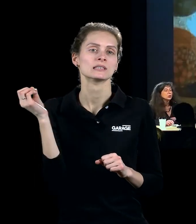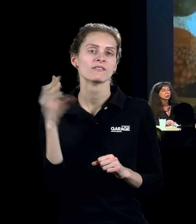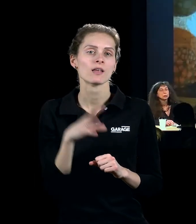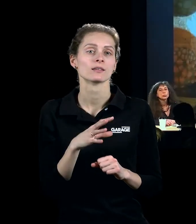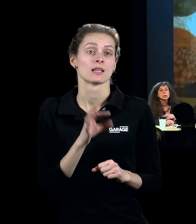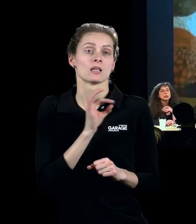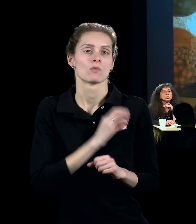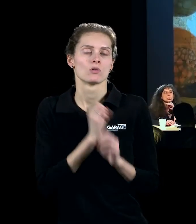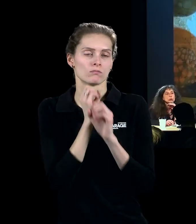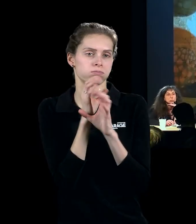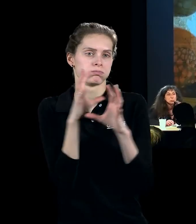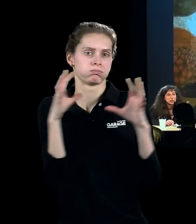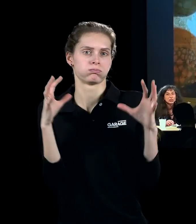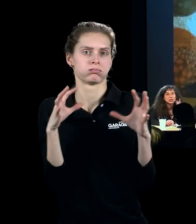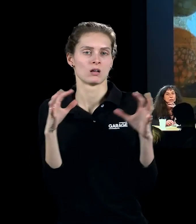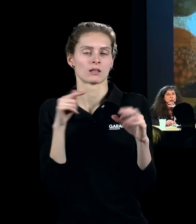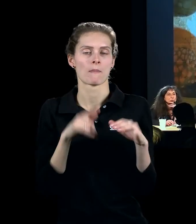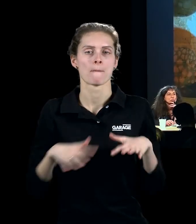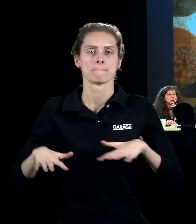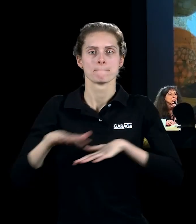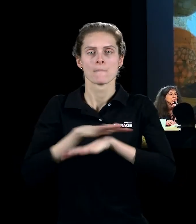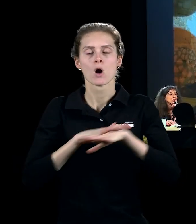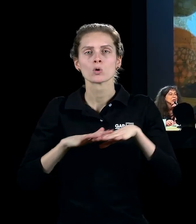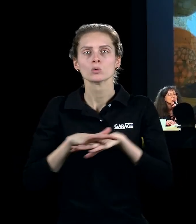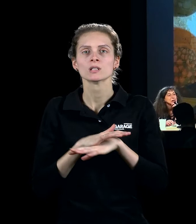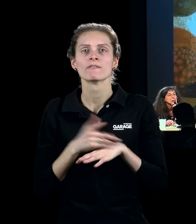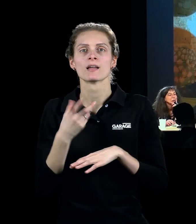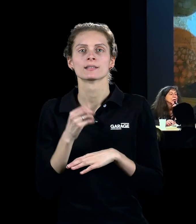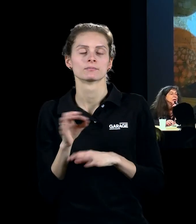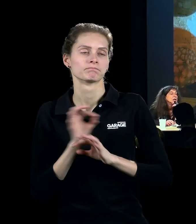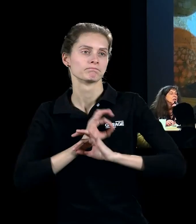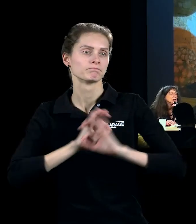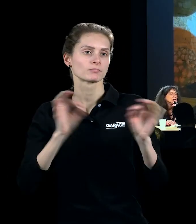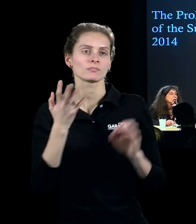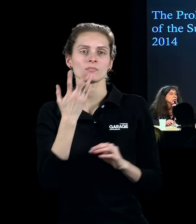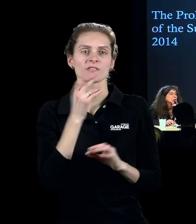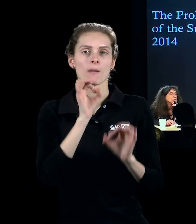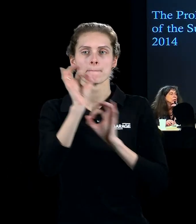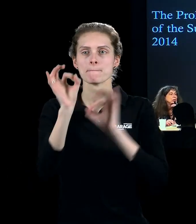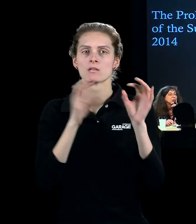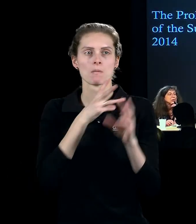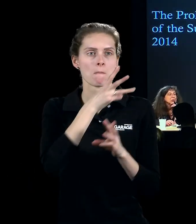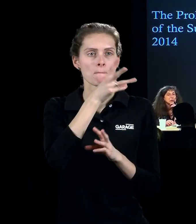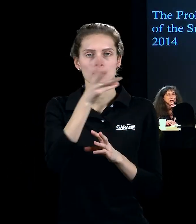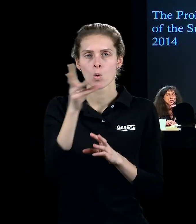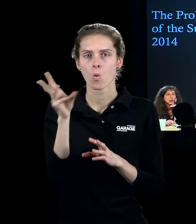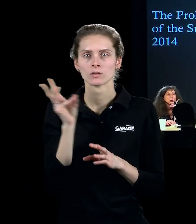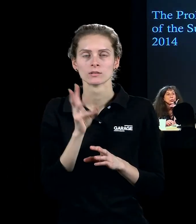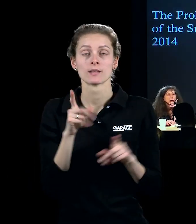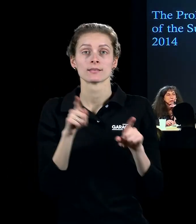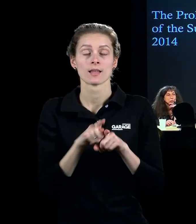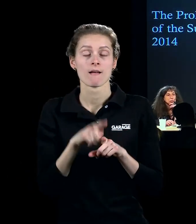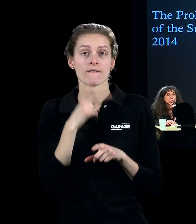надувные структуры, на которые пространство, на которые все эти прекрасные цветовые пятна проецируются. Вот так выглядела